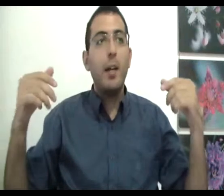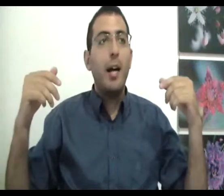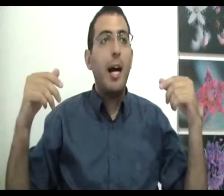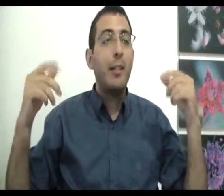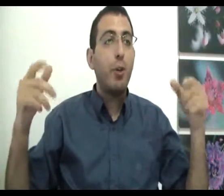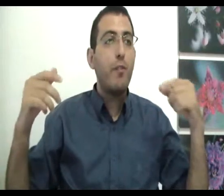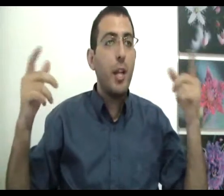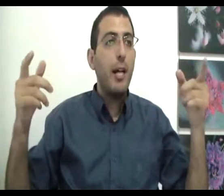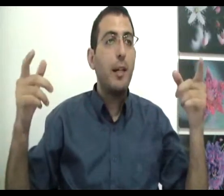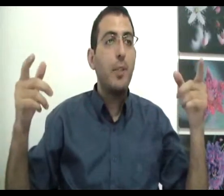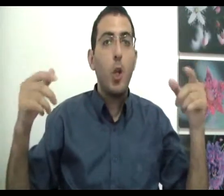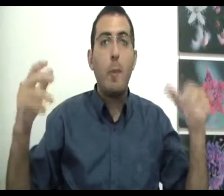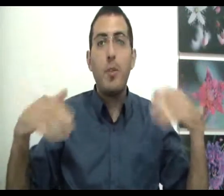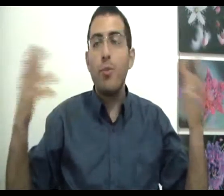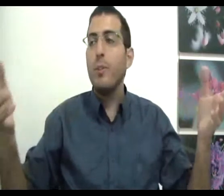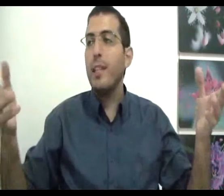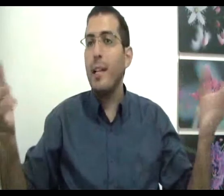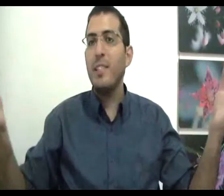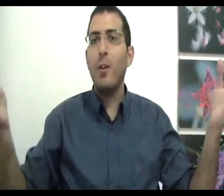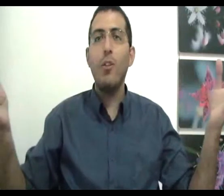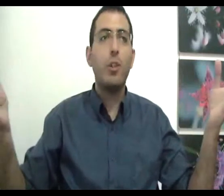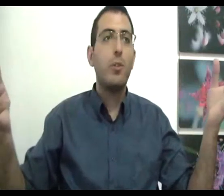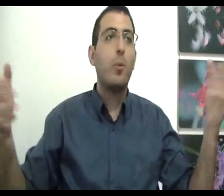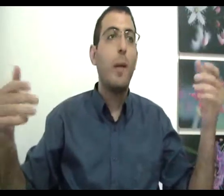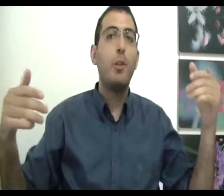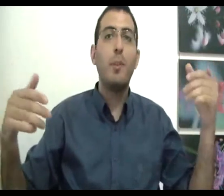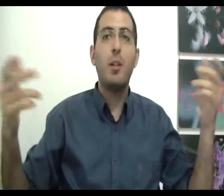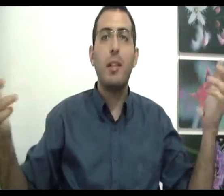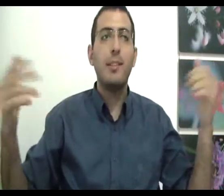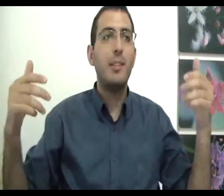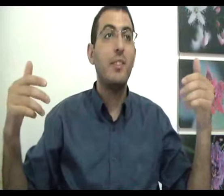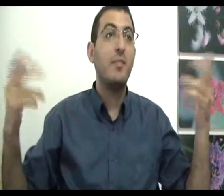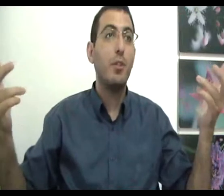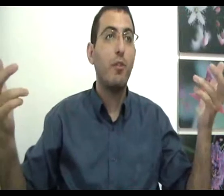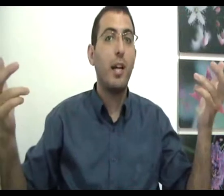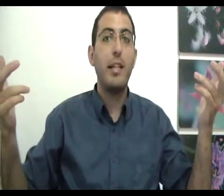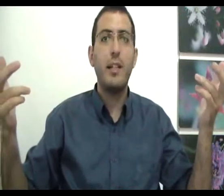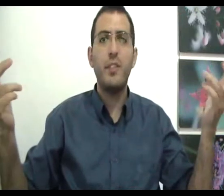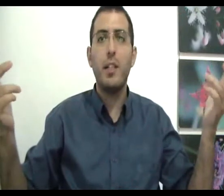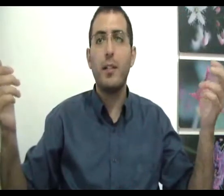הטוב של האדם תלוי במה שהוא עושה, גם זה יכול להשתנות, כאולי פתאום אתה לא תעשה את זה והטוב שלך יפסיק.